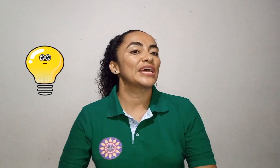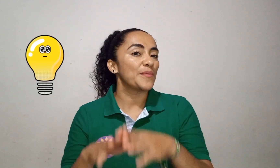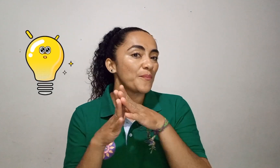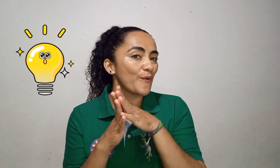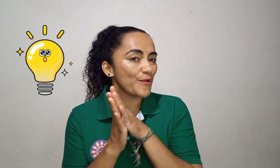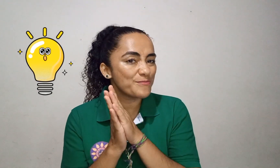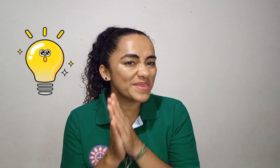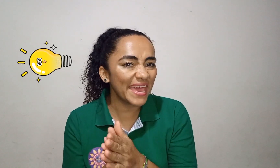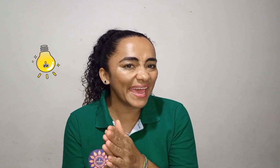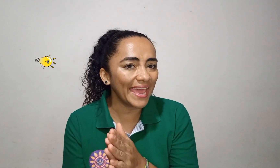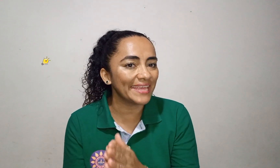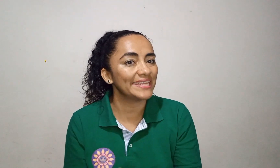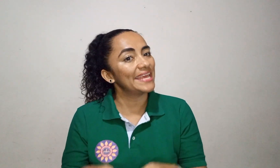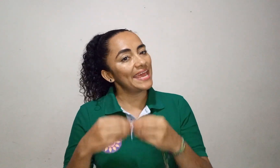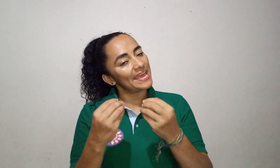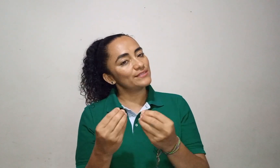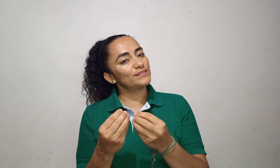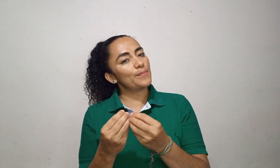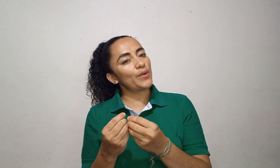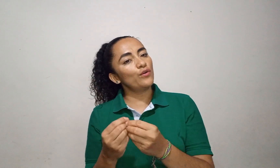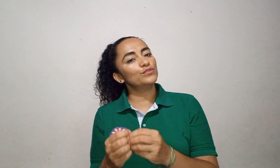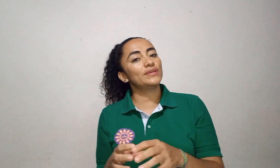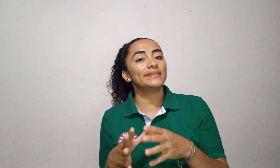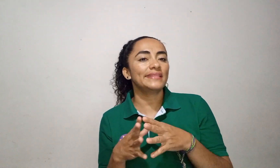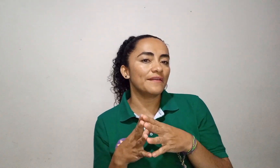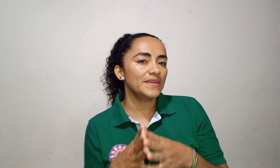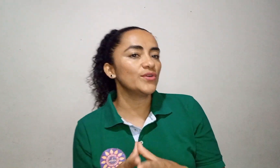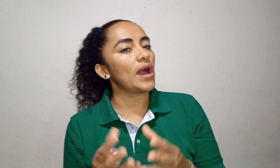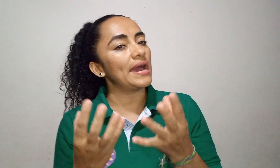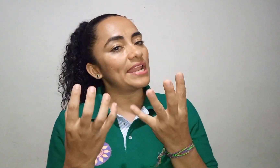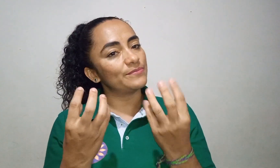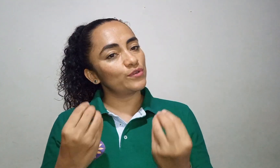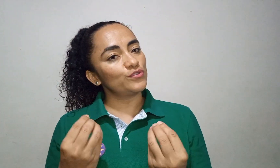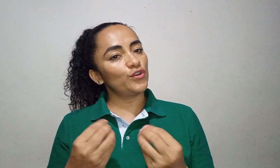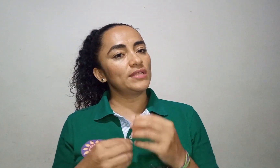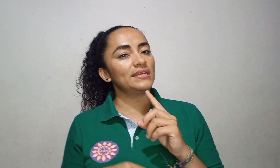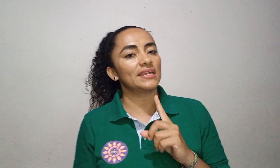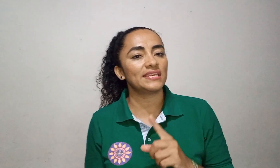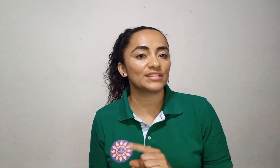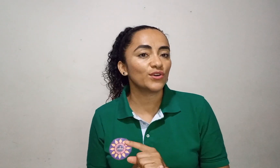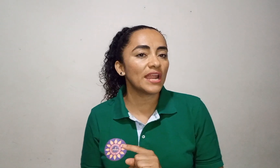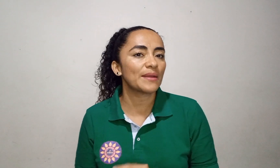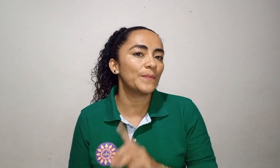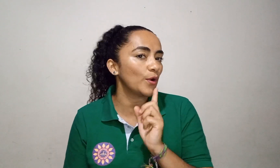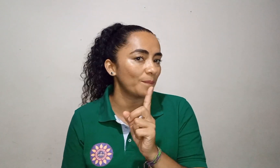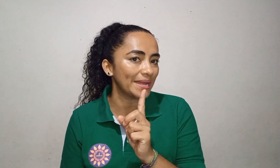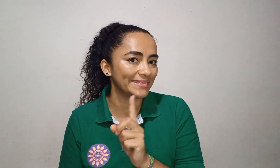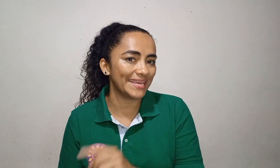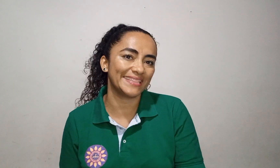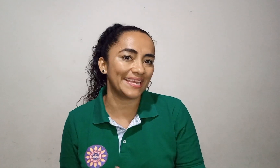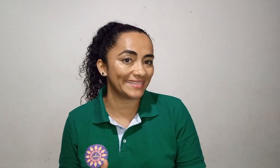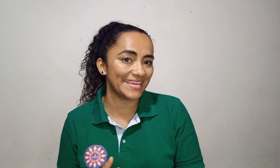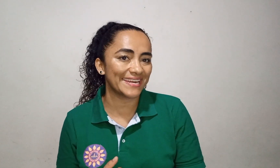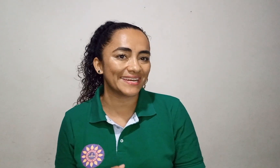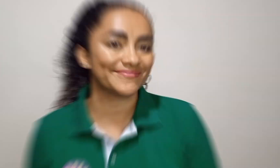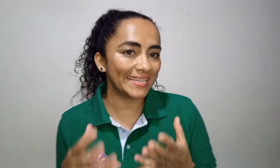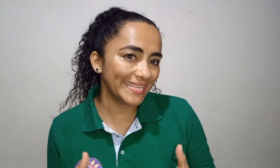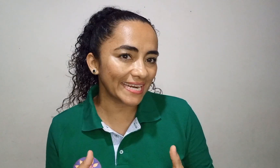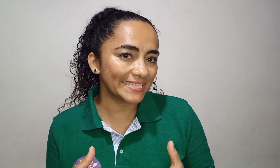¡Muy bien! Esto se produce debido a la absorción de la energía solar por parte de la Tierra. La Tierra se